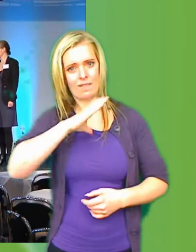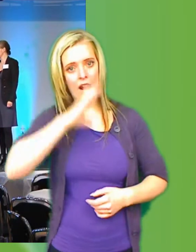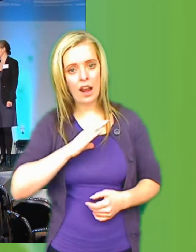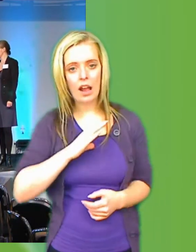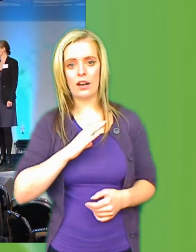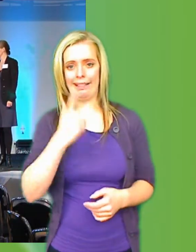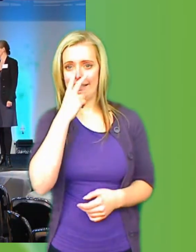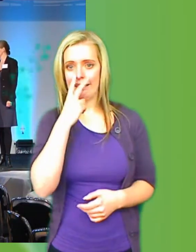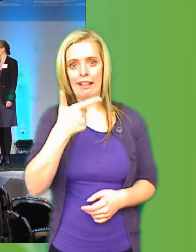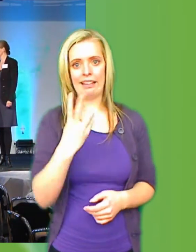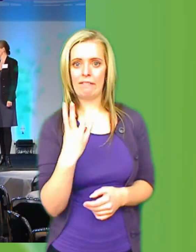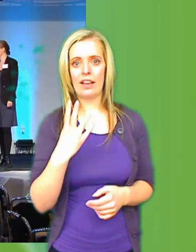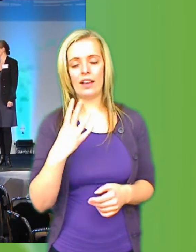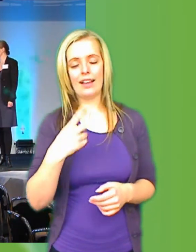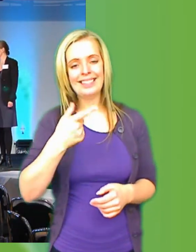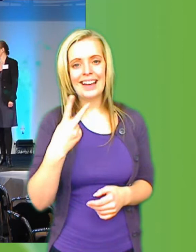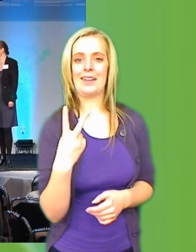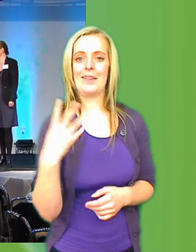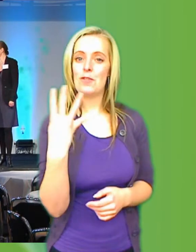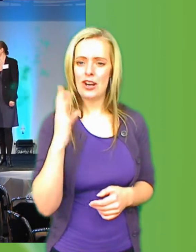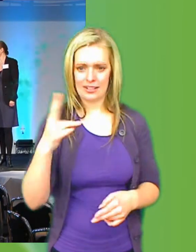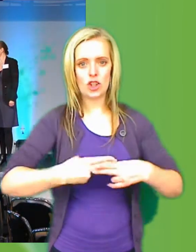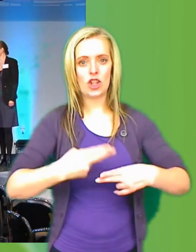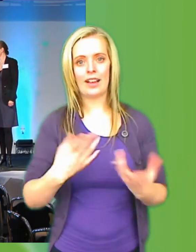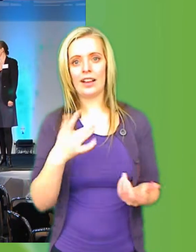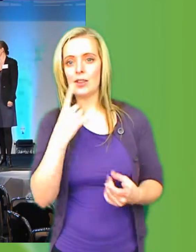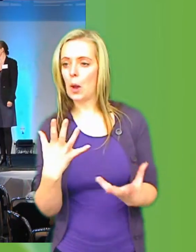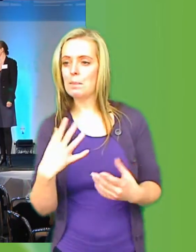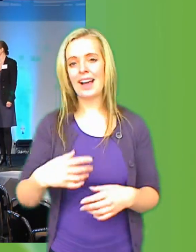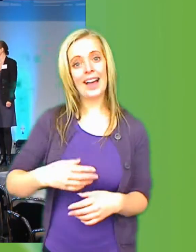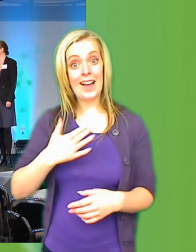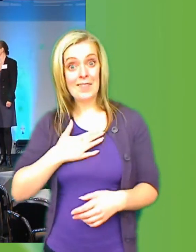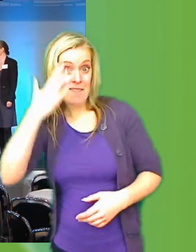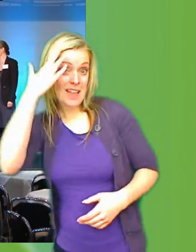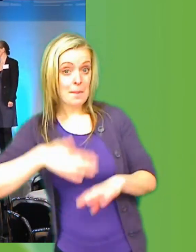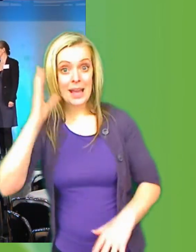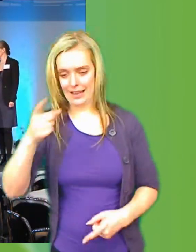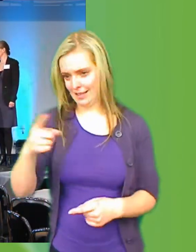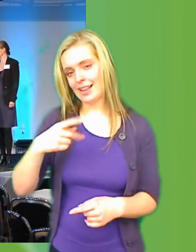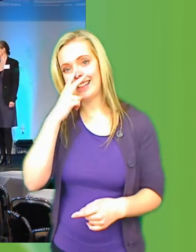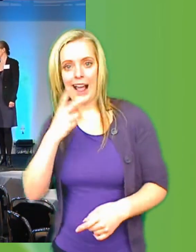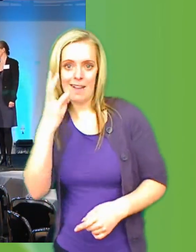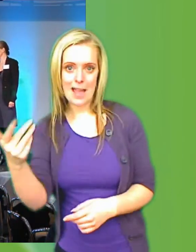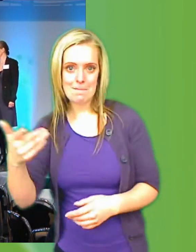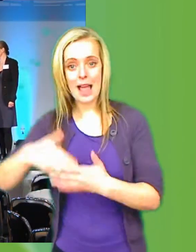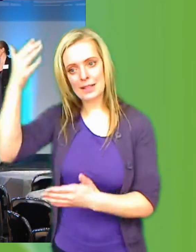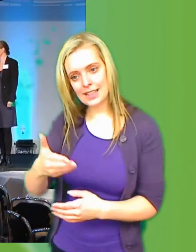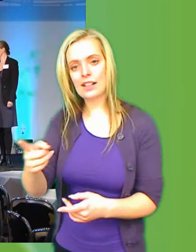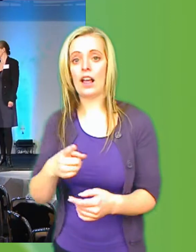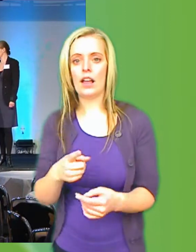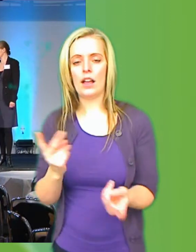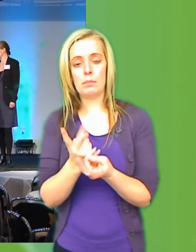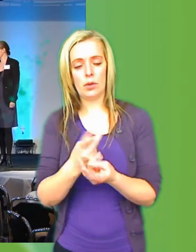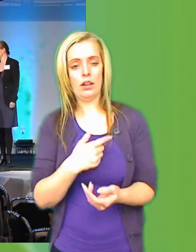på TV4s nyheter och hör att Vill du veta mer så kan du gå ut på nyhetskanalen.se. Som i översatte deras hjärnor blir